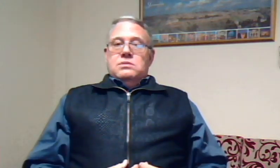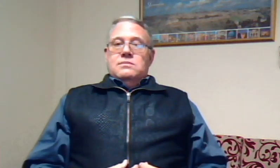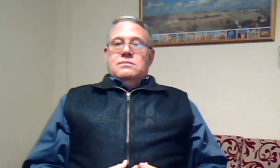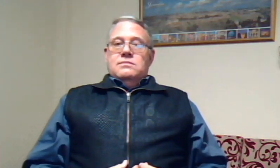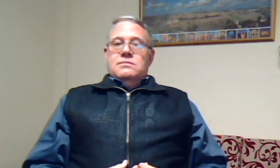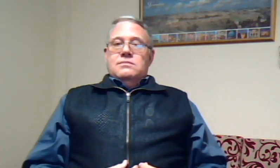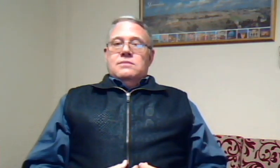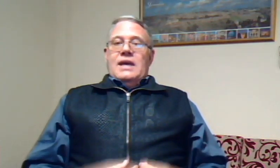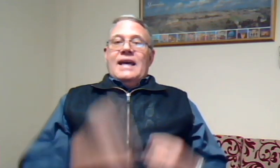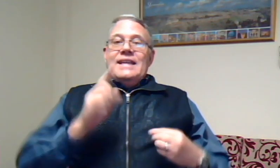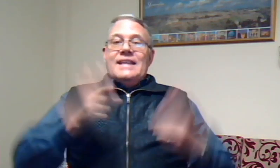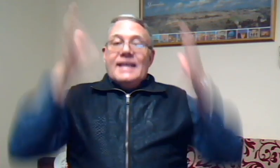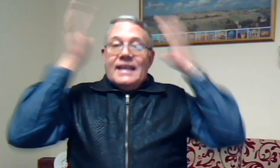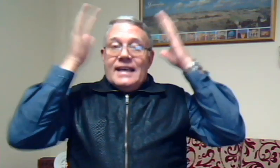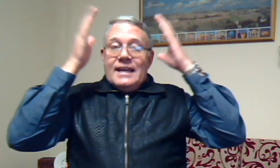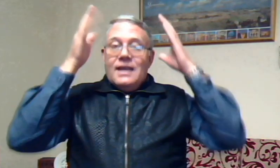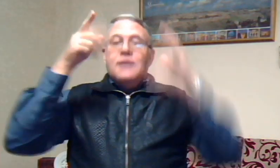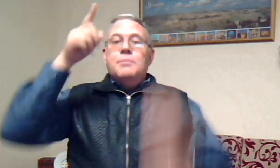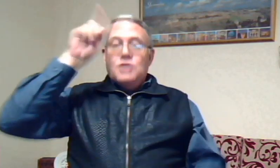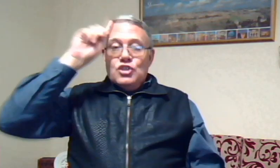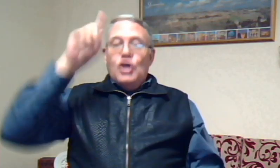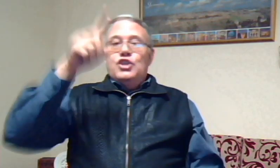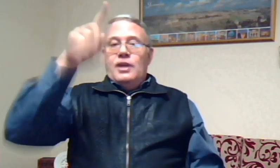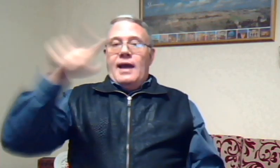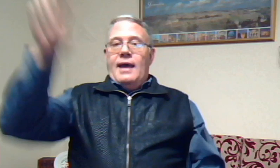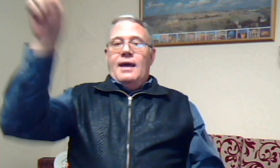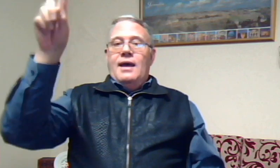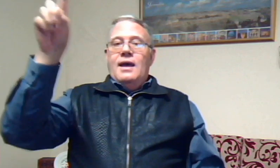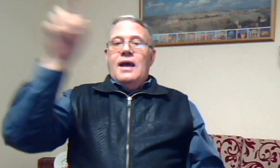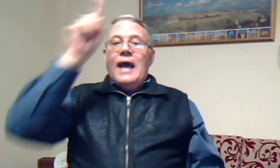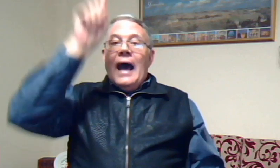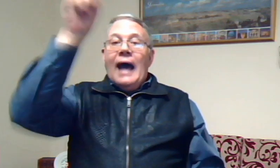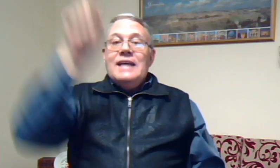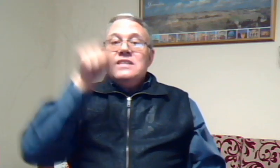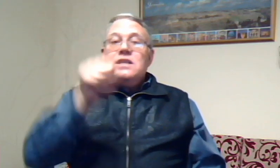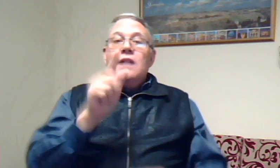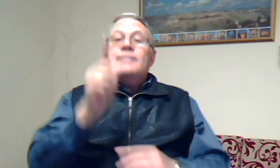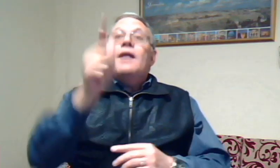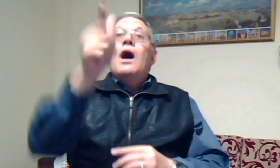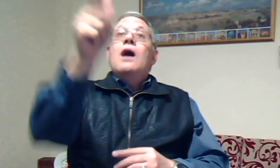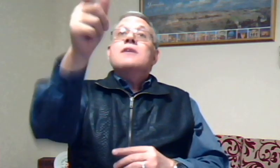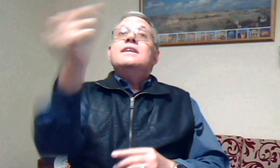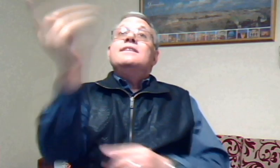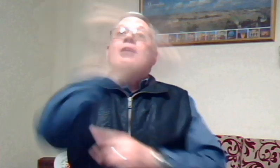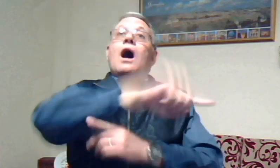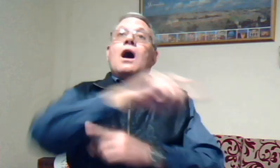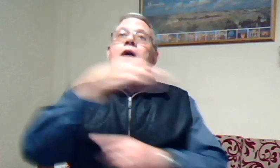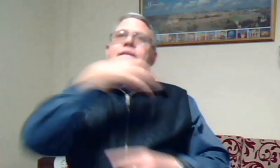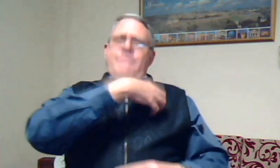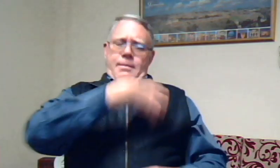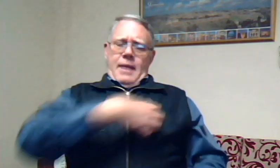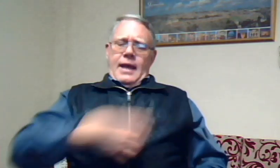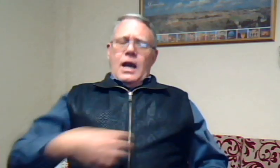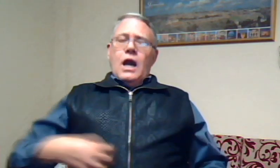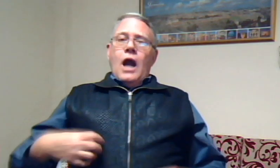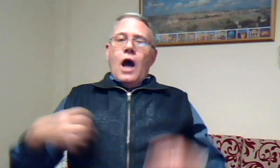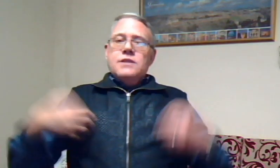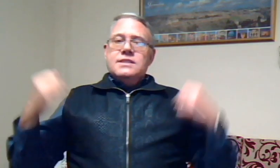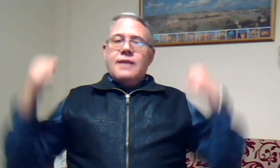die heren besluit recht hy sal daar die dag vir my kraansie